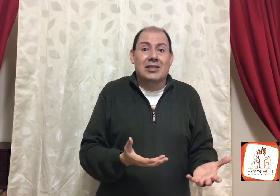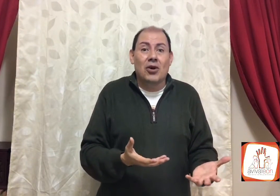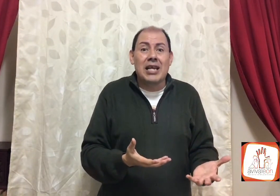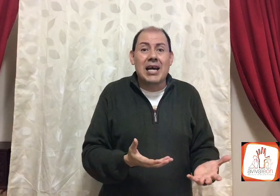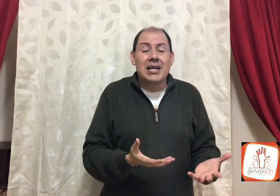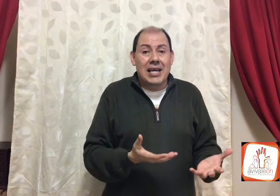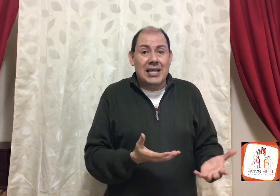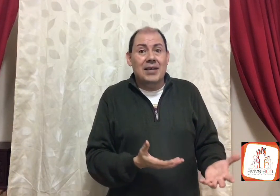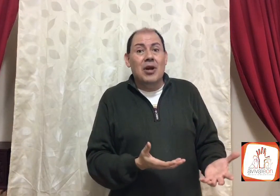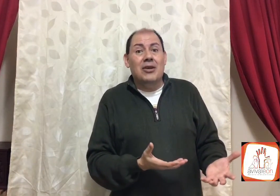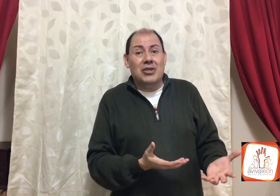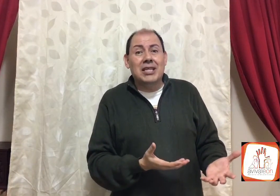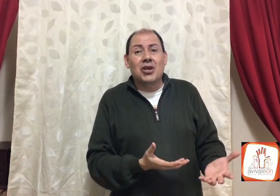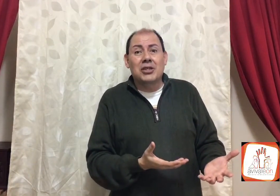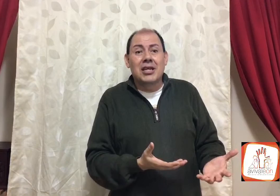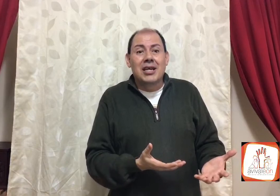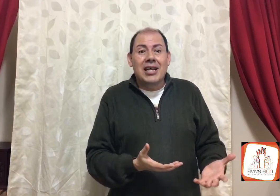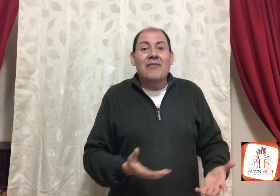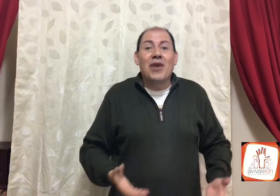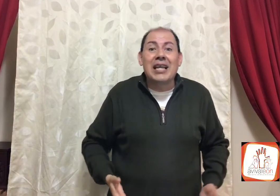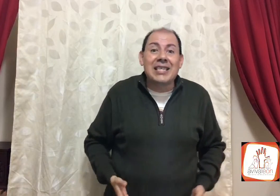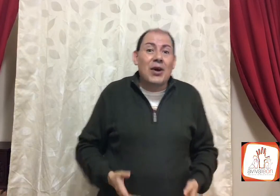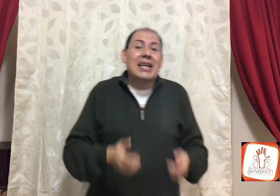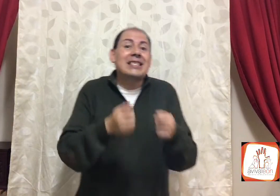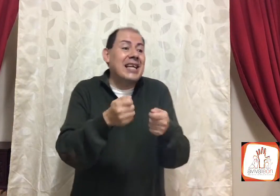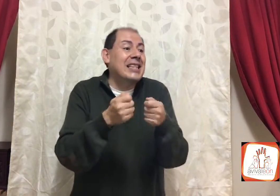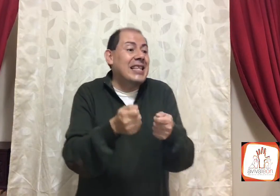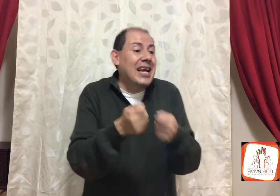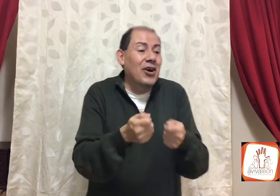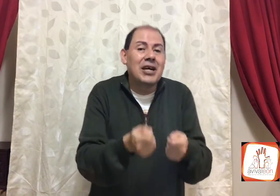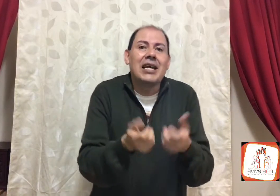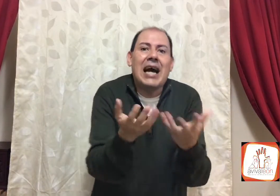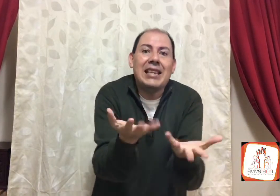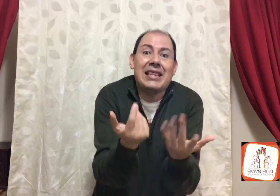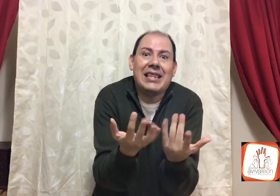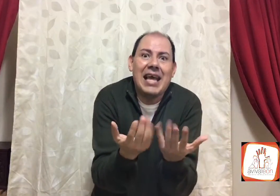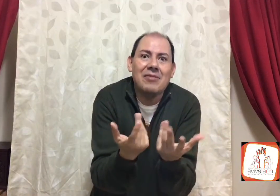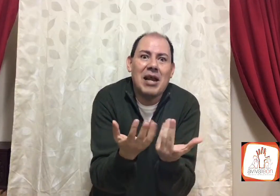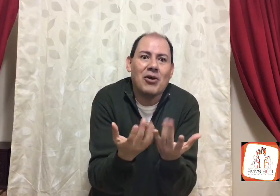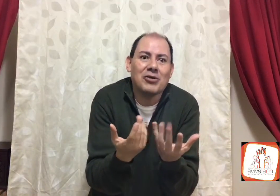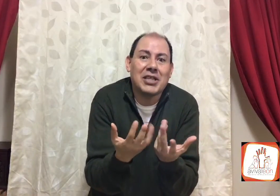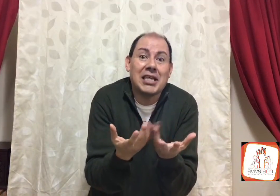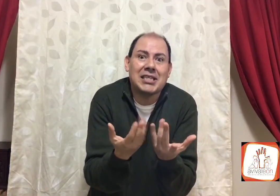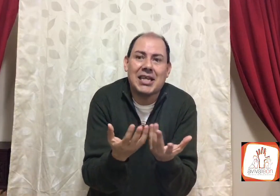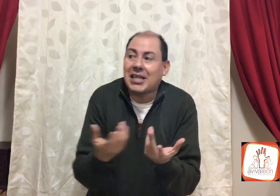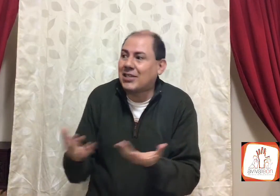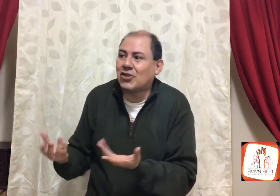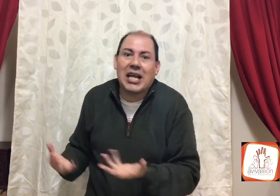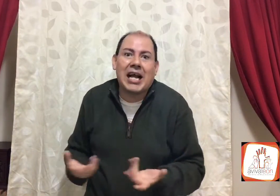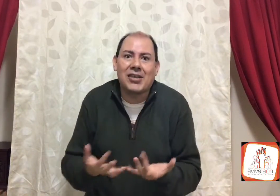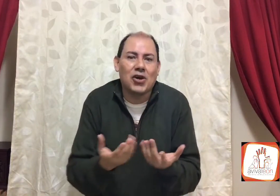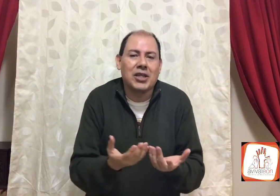historia, en el libro de los hechos, que fue y les dijo, aquí está el dinero, denme lo que ustedes tienen, esto está cañón,